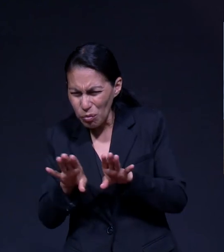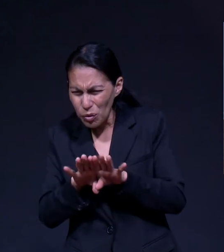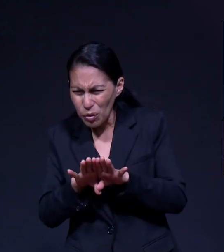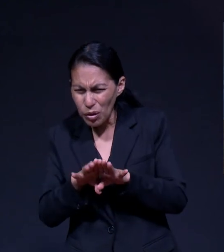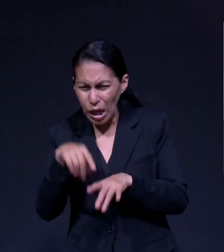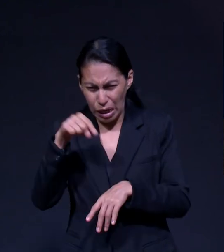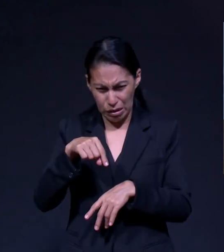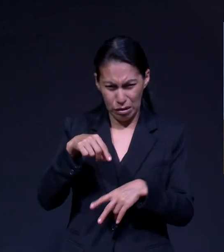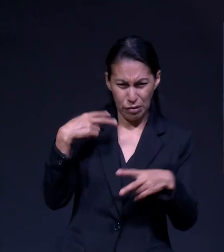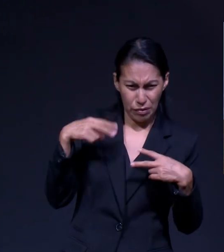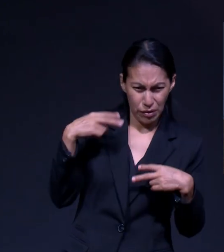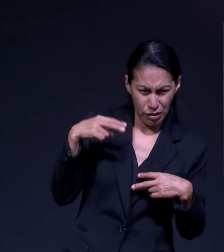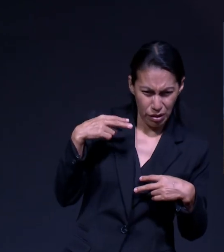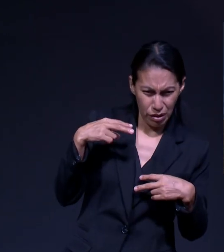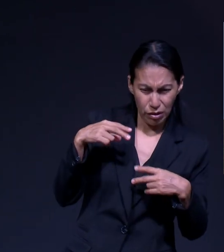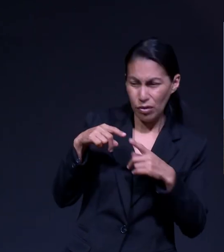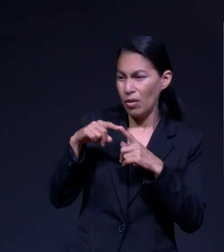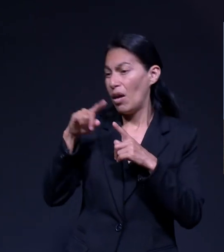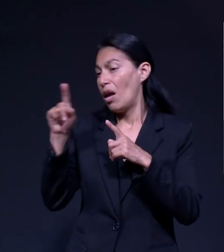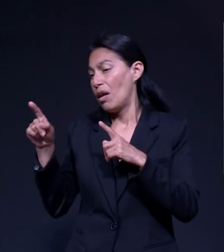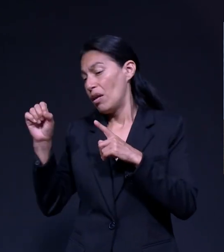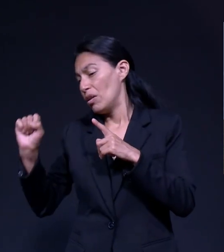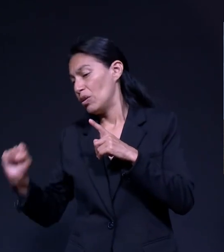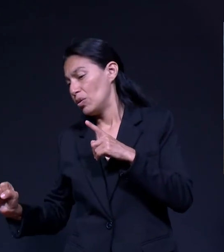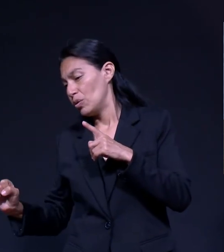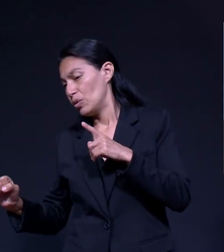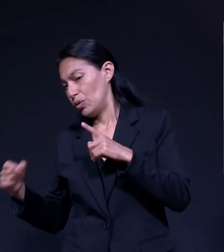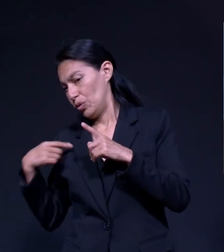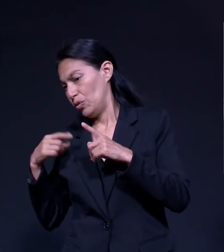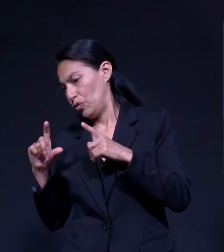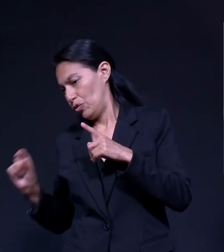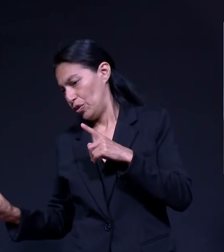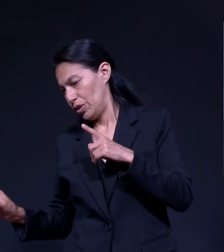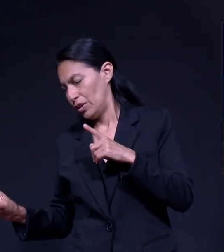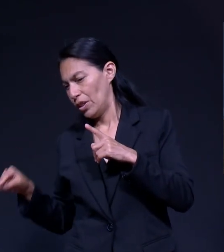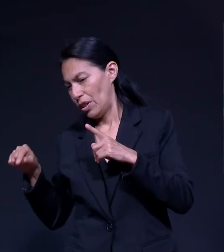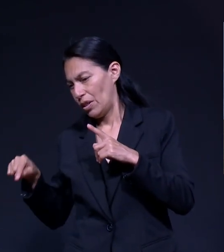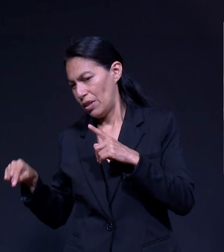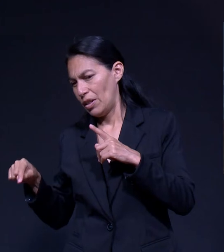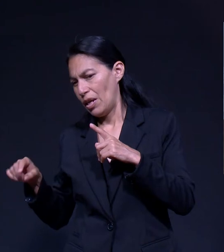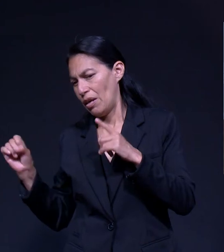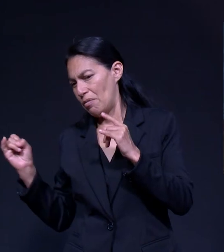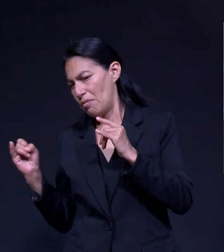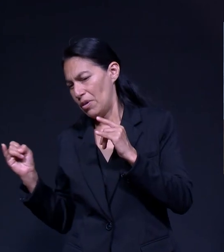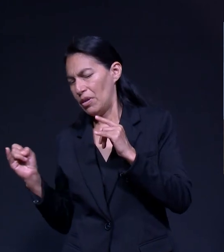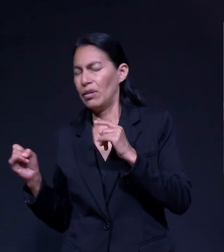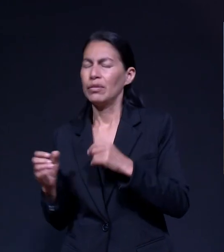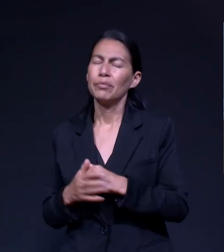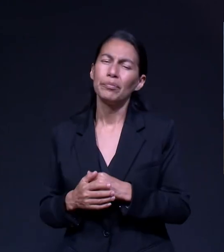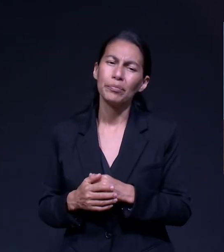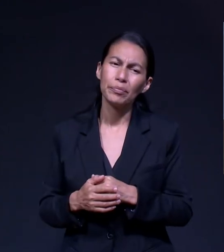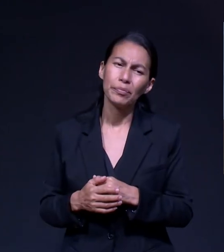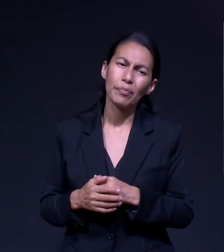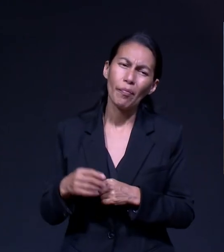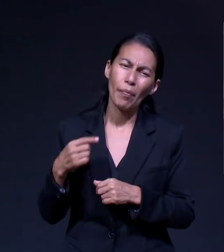Invierno Entonces Vacaciones De Invierno Tenía Que Entregar Un Manuscrito Con El Proyecto Literario Y También